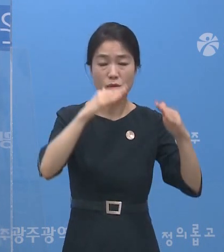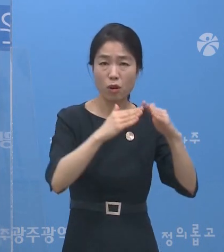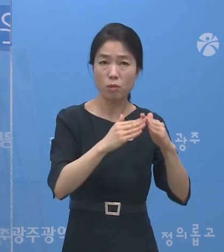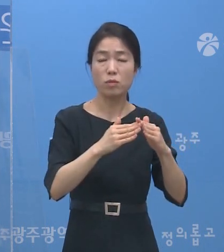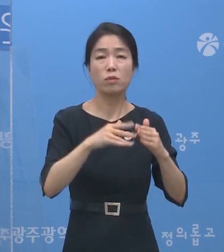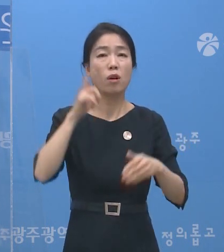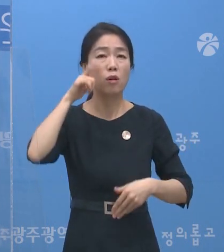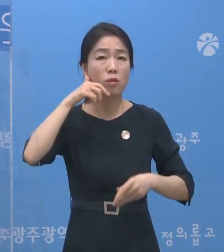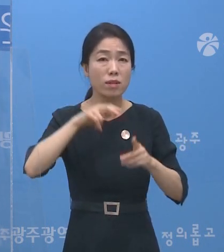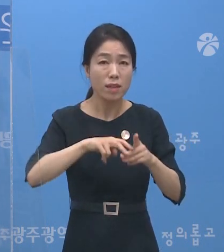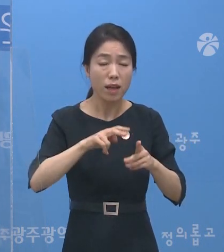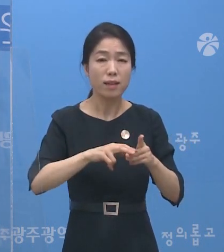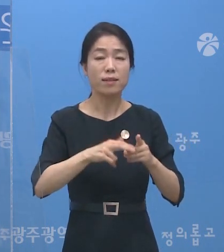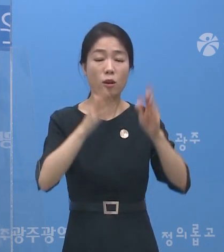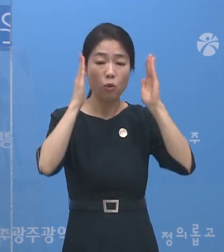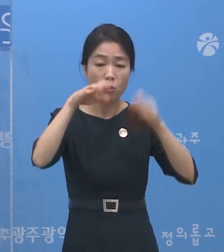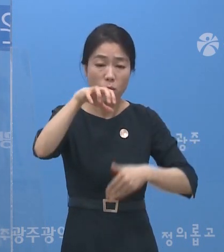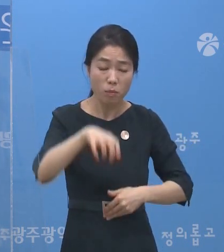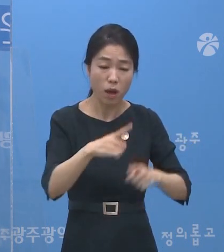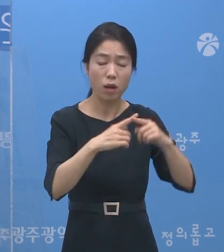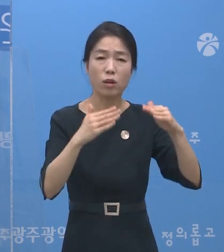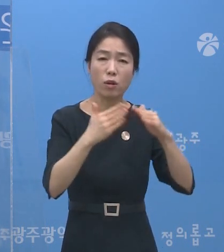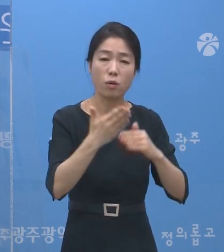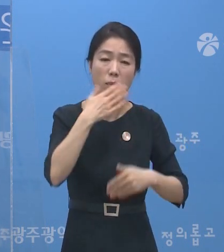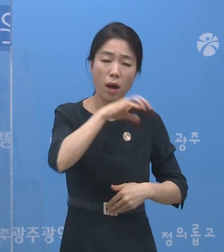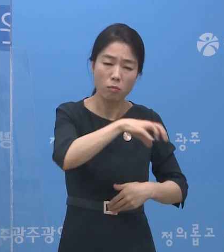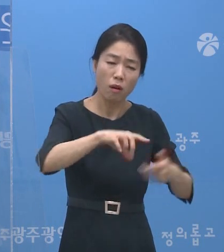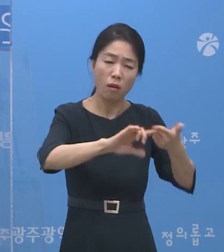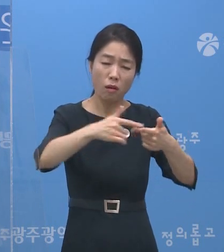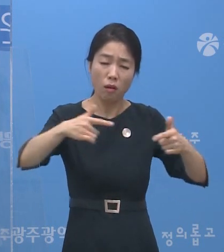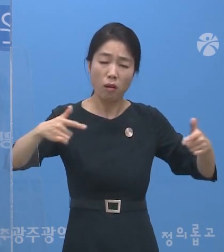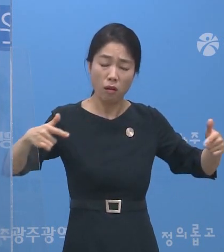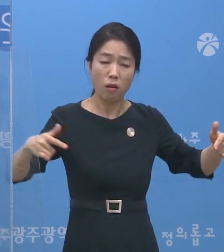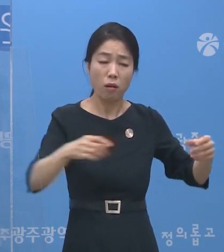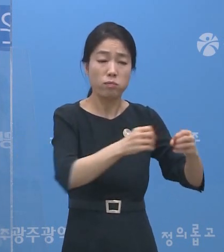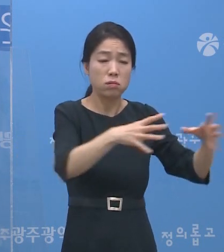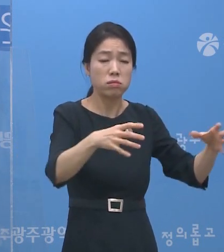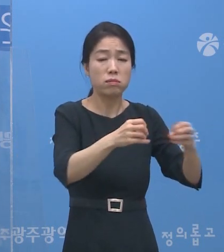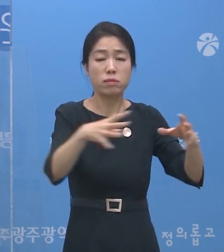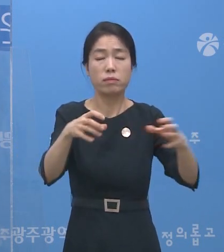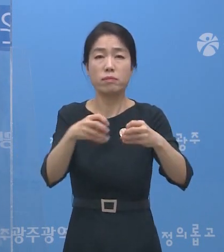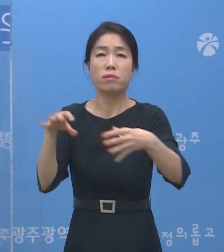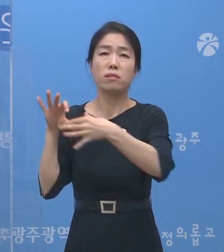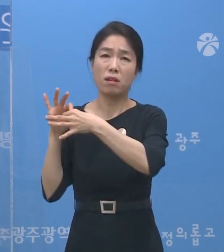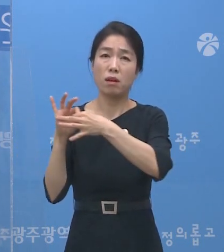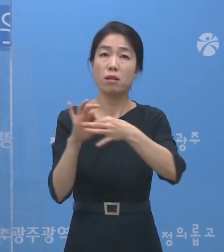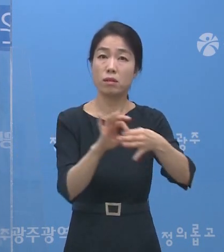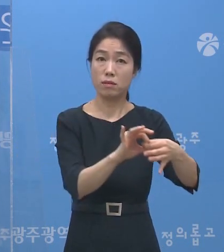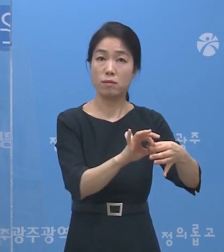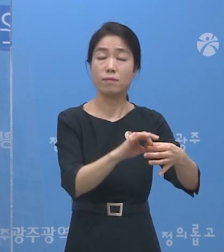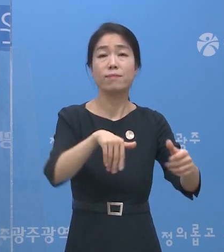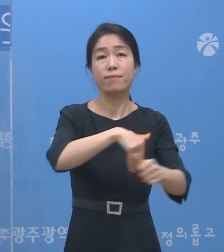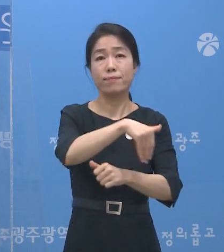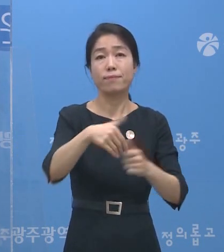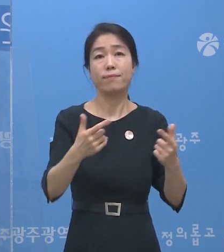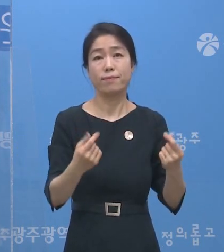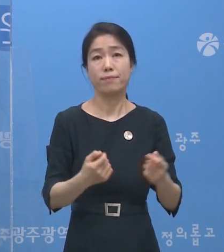독서실, 음식점, 교회 등 매우 다양한 곳에서 산발적 감염이 이어지고 있습니다.